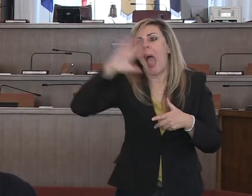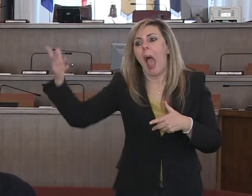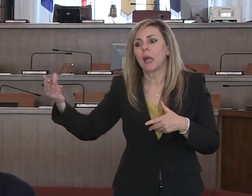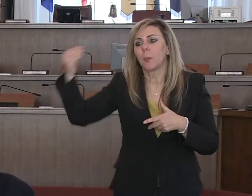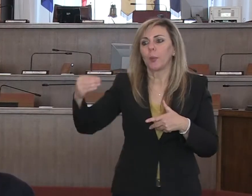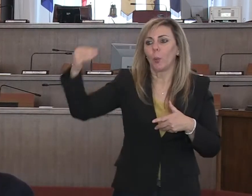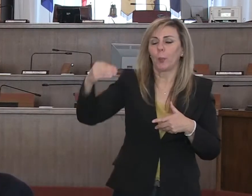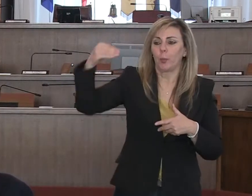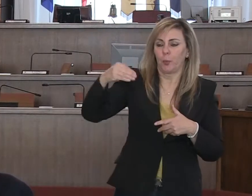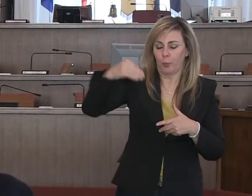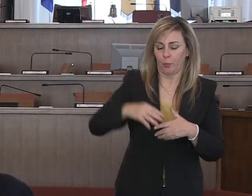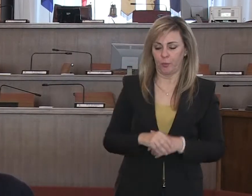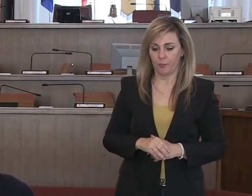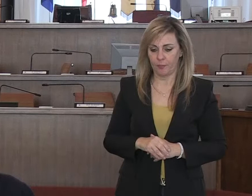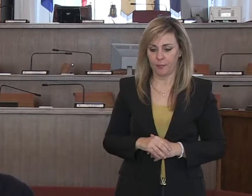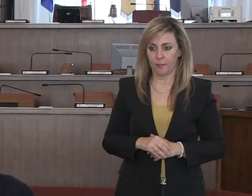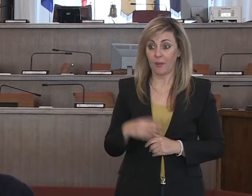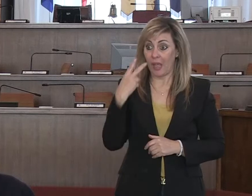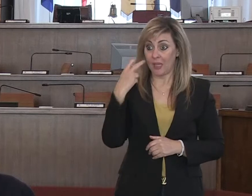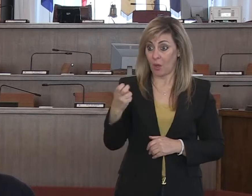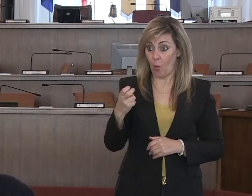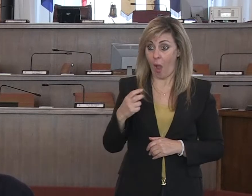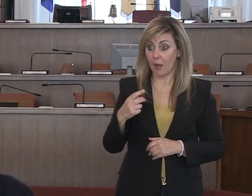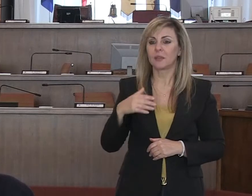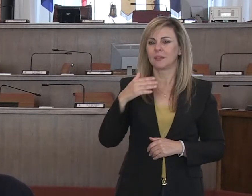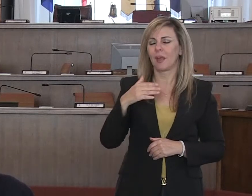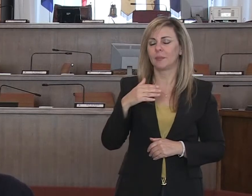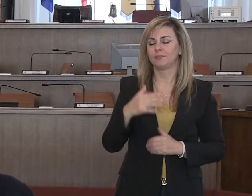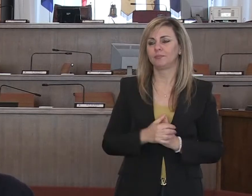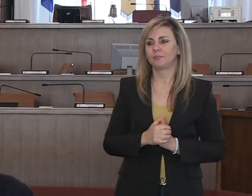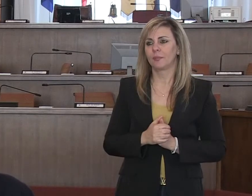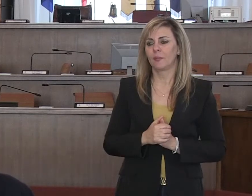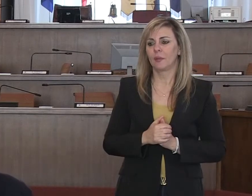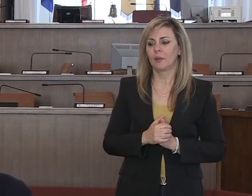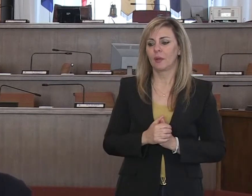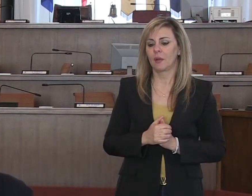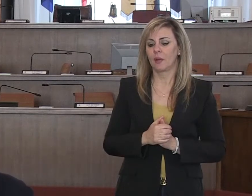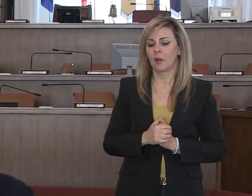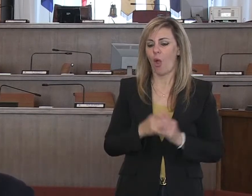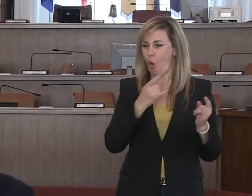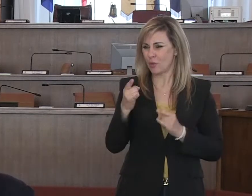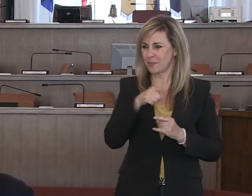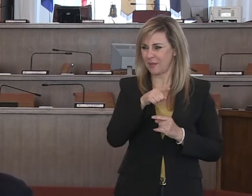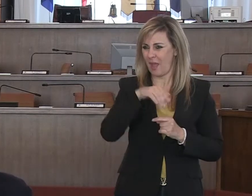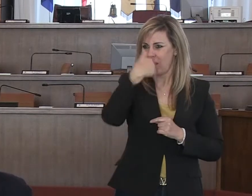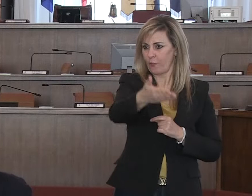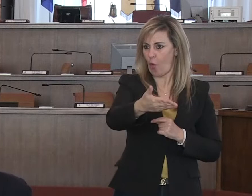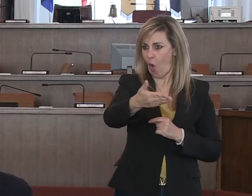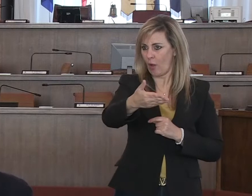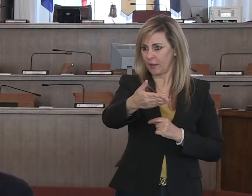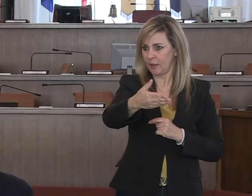Per quanto riguarda i presidi, questa è un'altra cosa che voglio sottolineare perché,